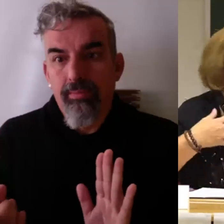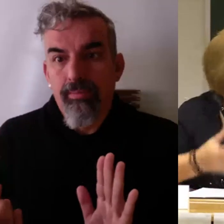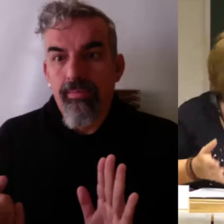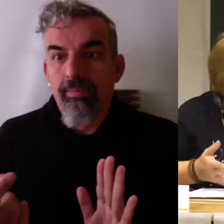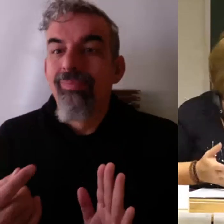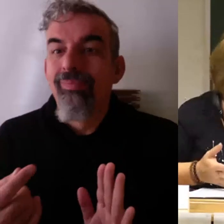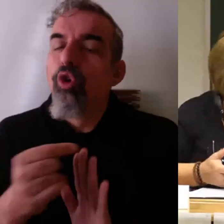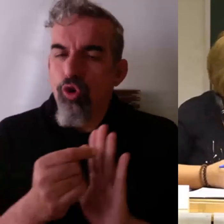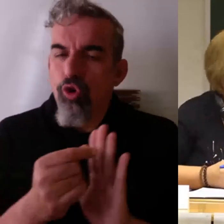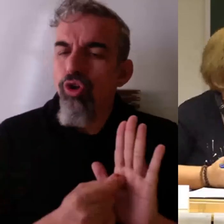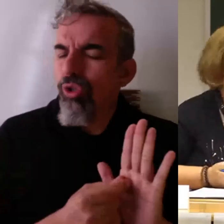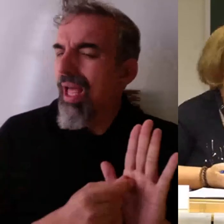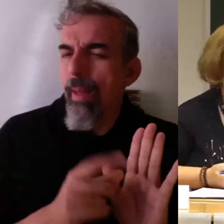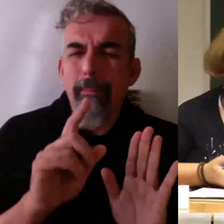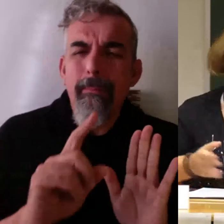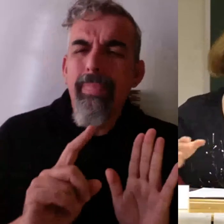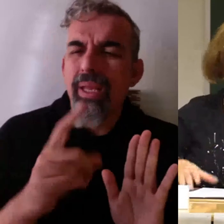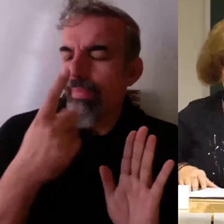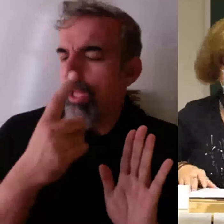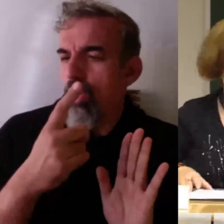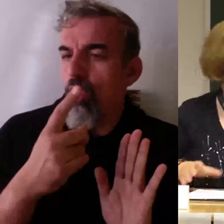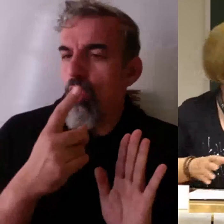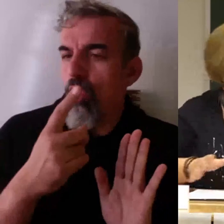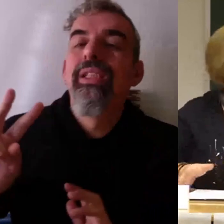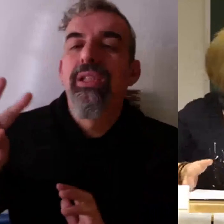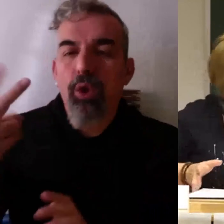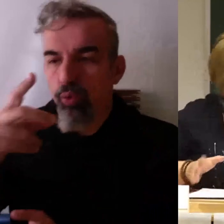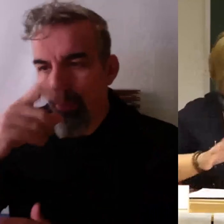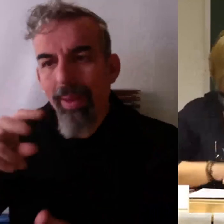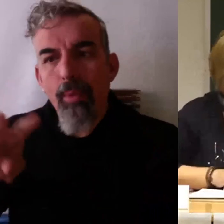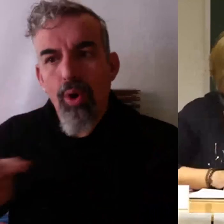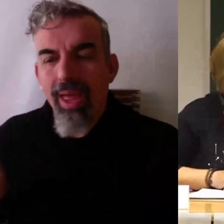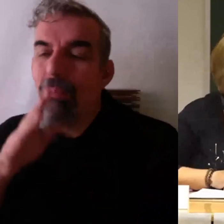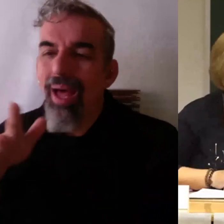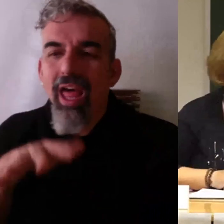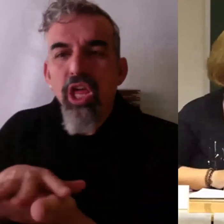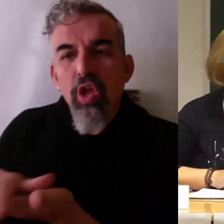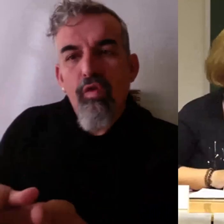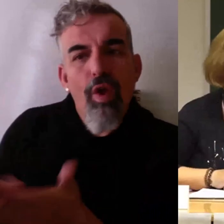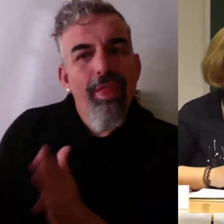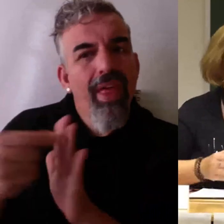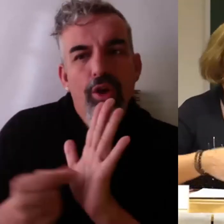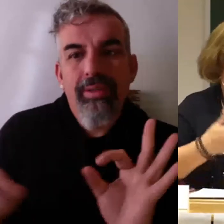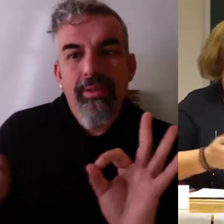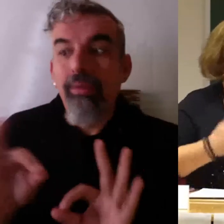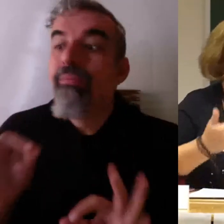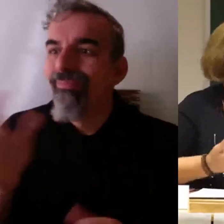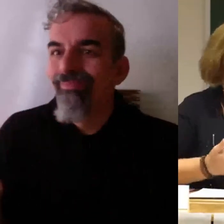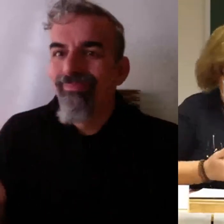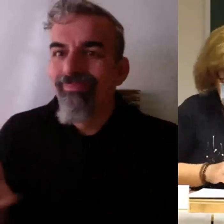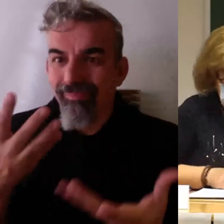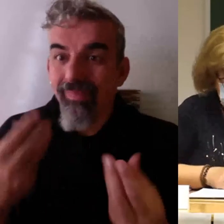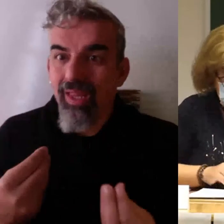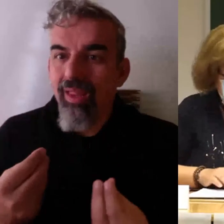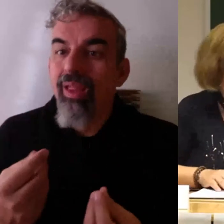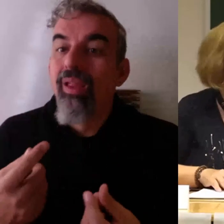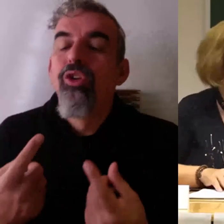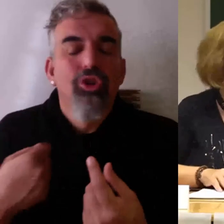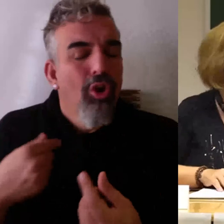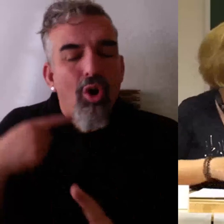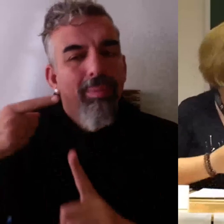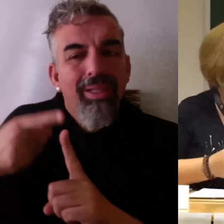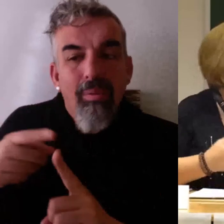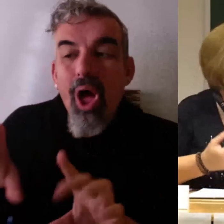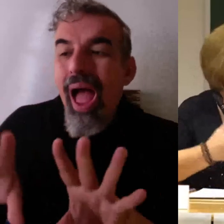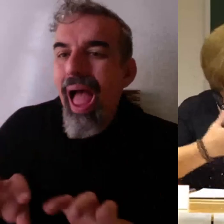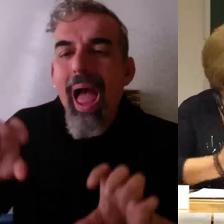pueden poner lo que quieran que no voy a decir ¡ah, qué fuerte! Hasta le pongo un cero porque mira lo que me ha dicho. O sea, la cosa es ir aprendiendo y